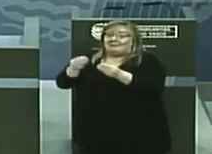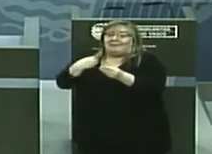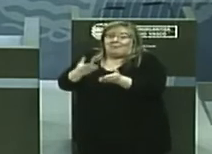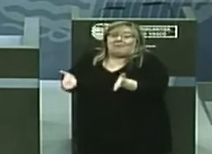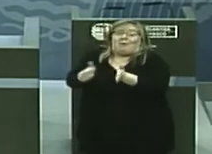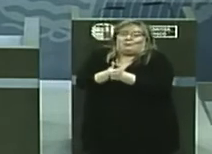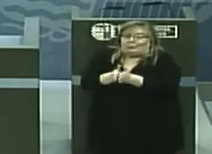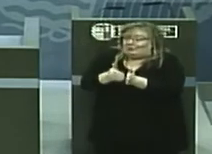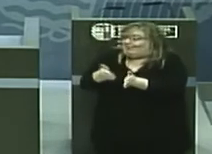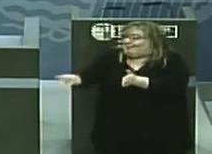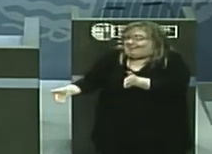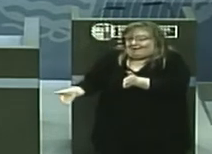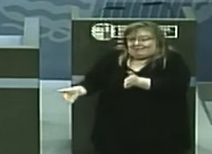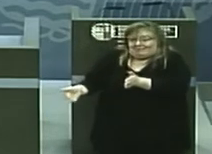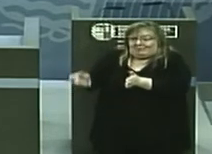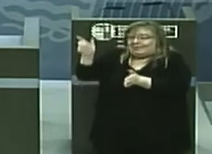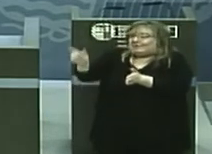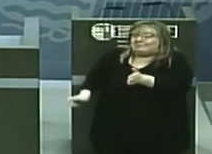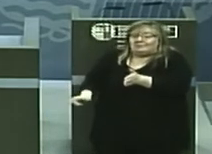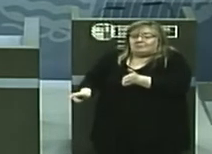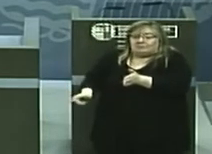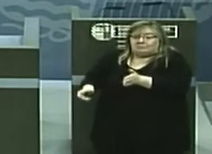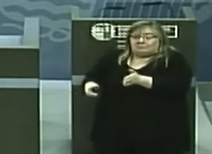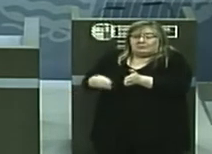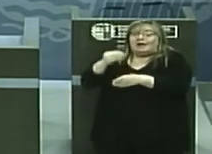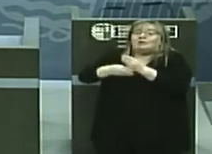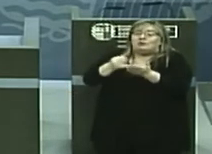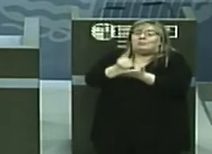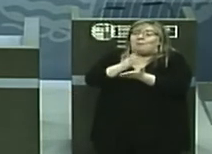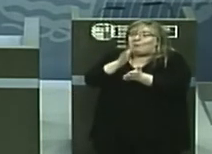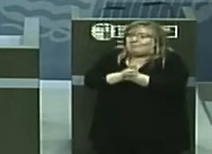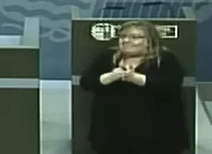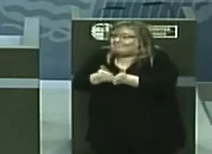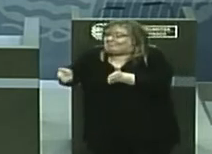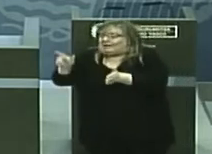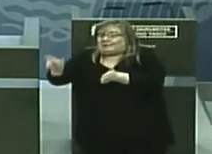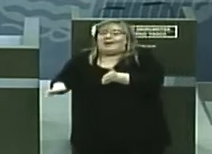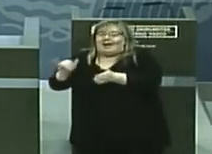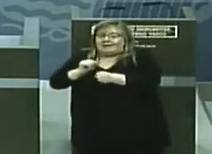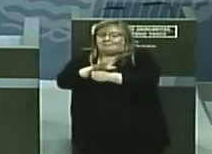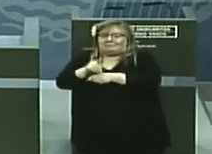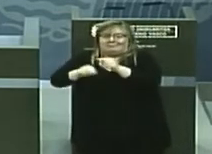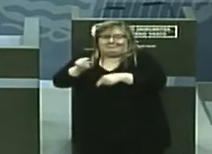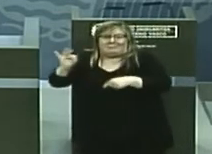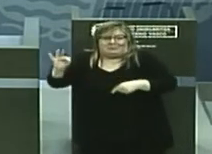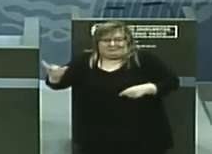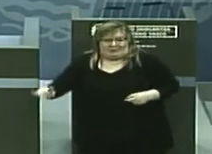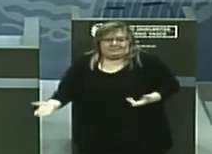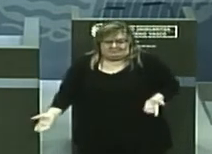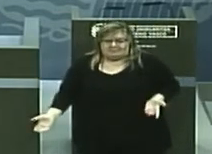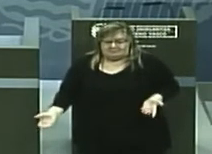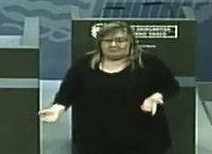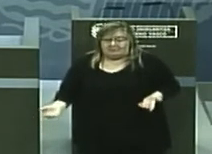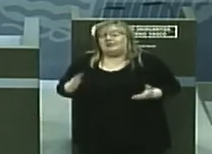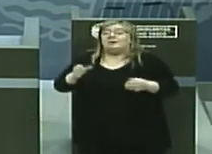y se la realizamos por convivir con algún positivo detectado. Pero es cierto